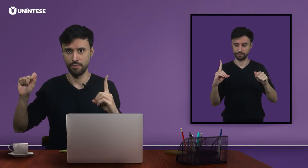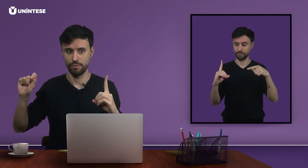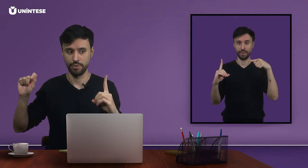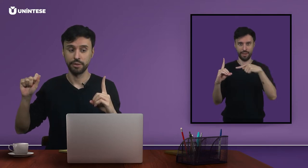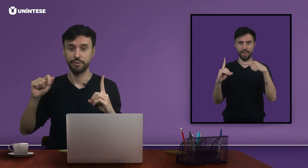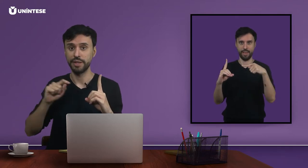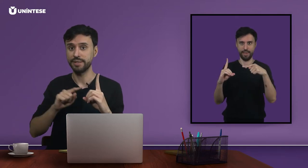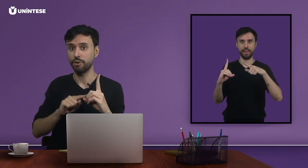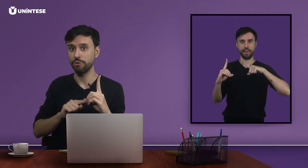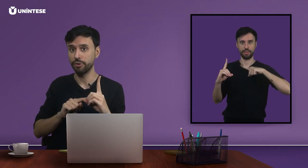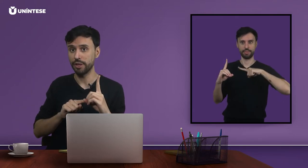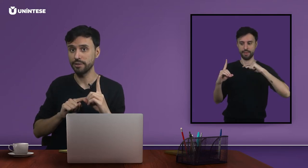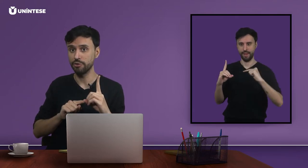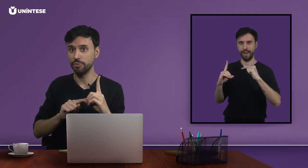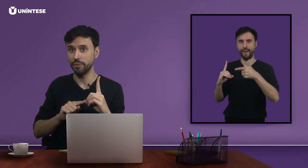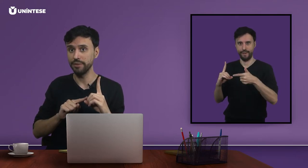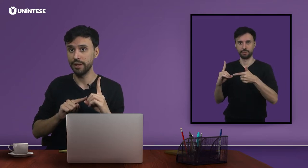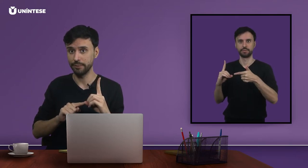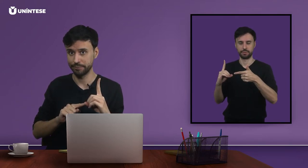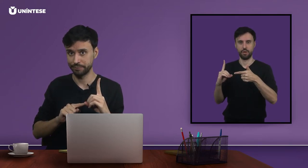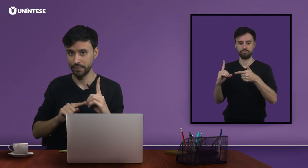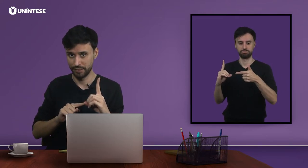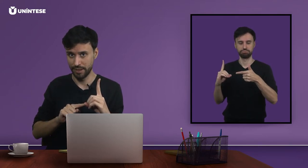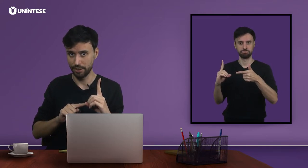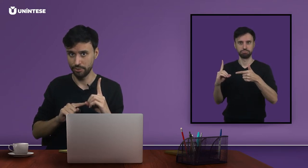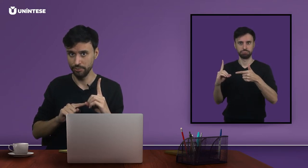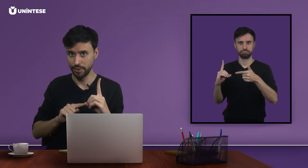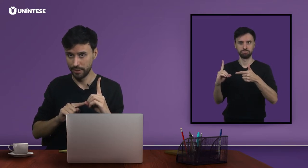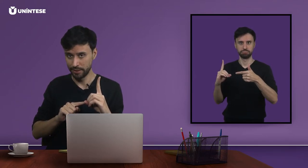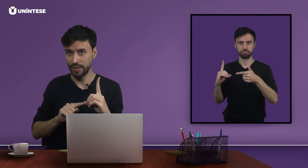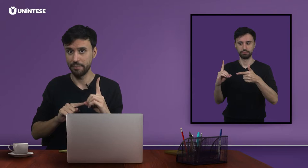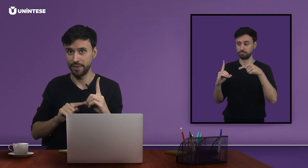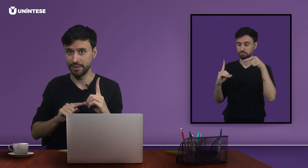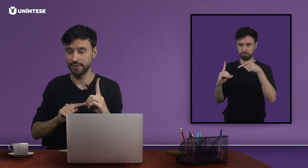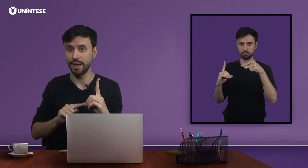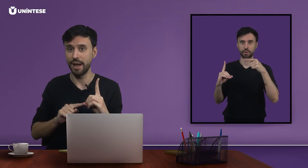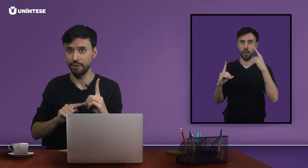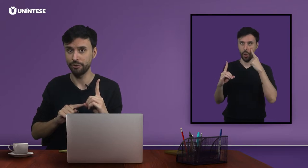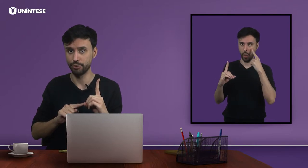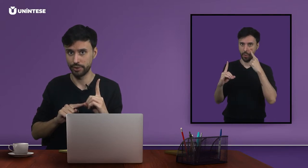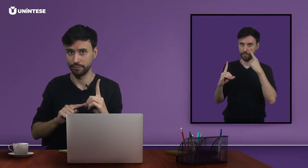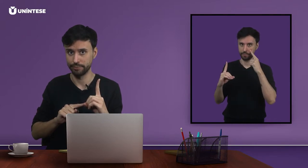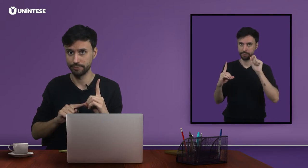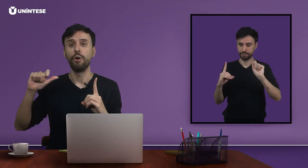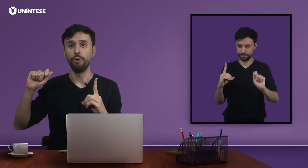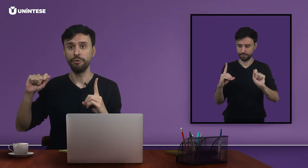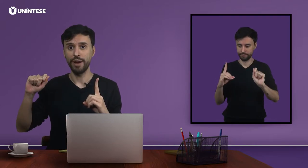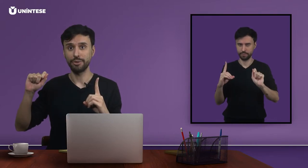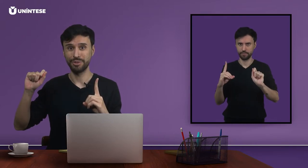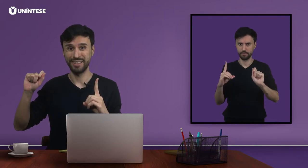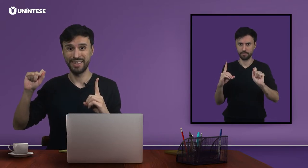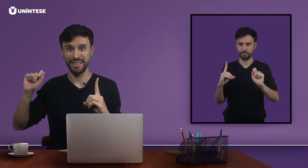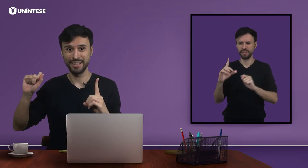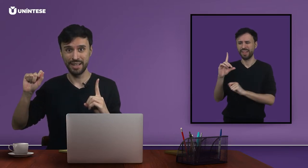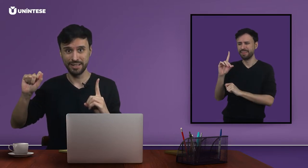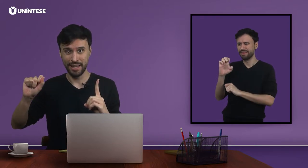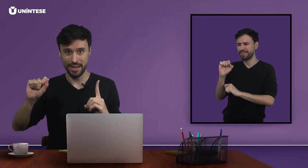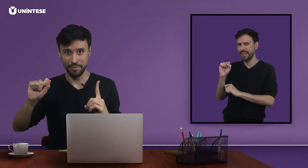vai ser a configuração de mão em D, certo? Que representa a fruta. O fato de descascar a